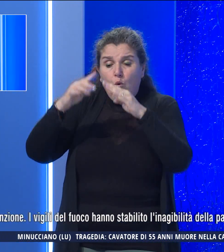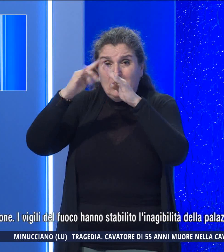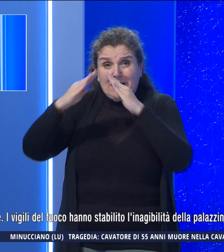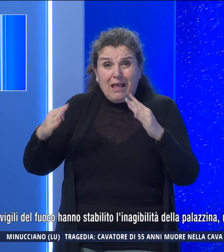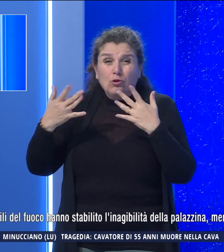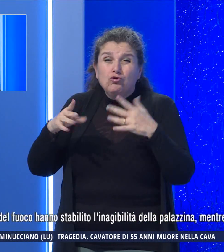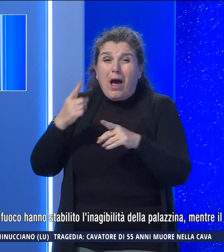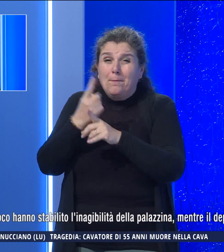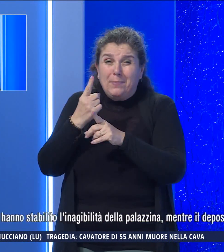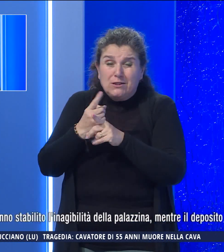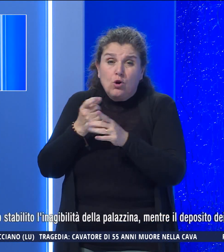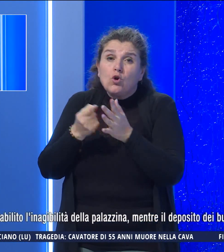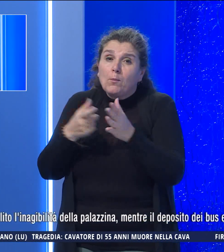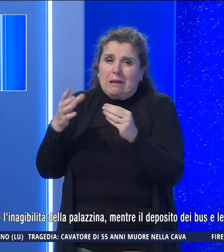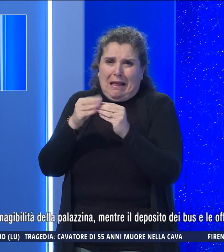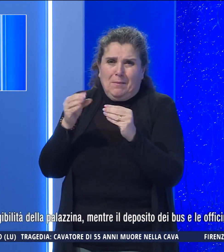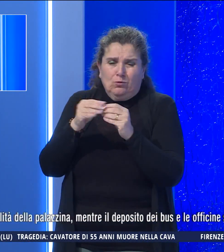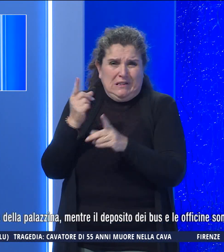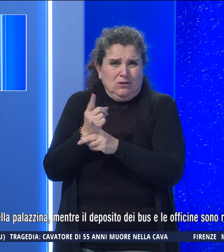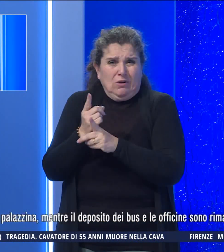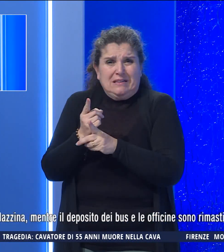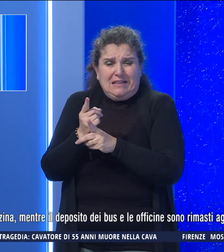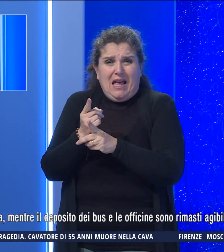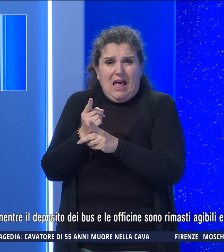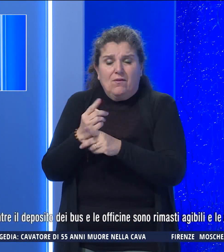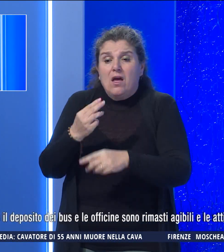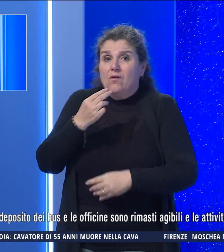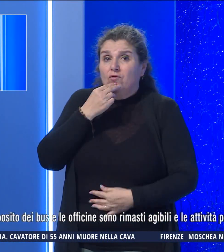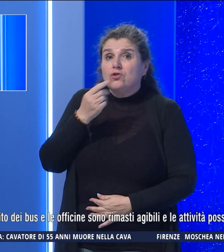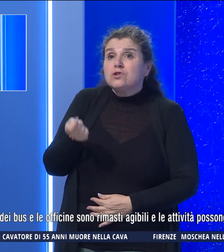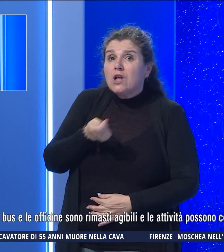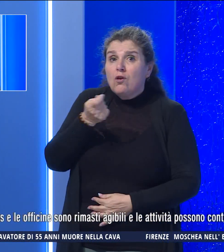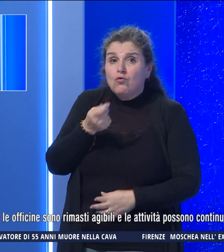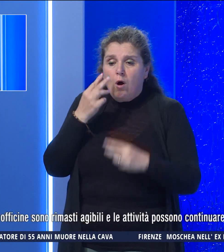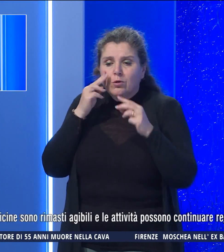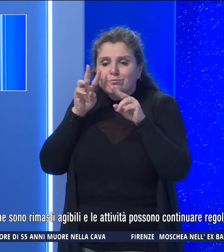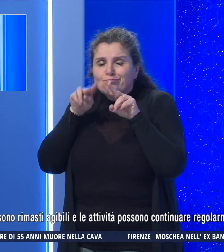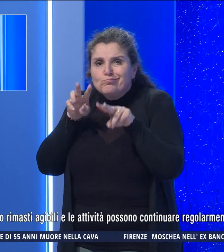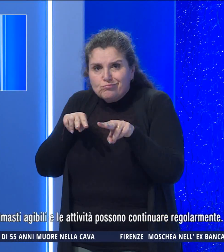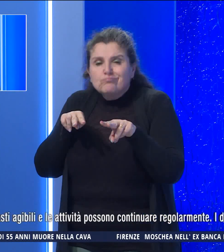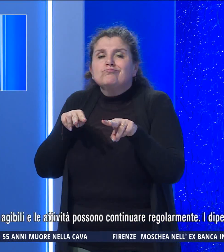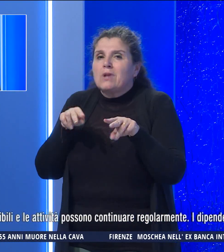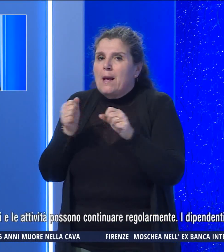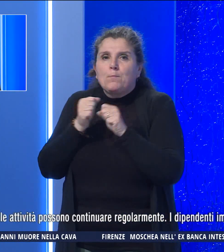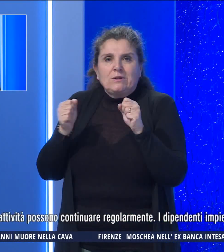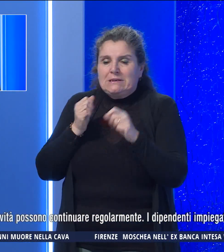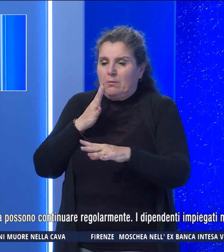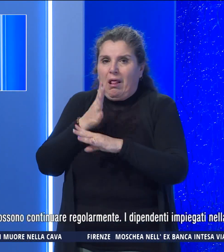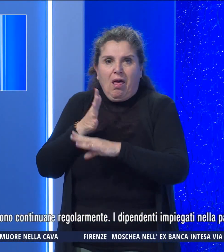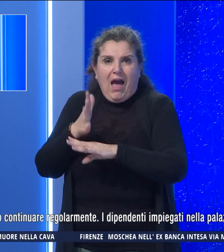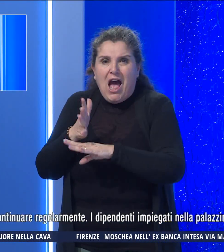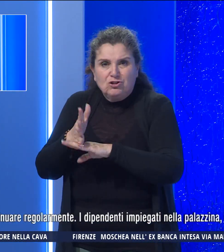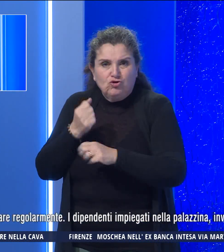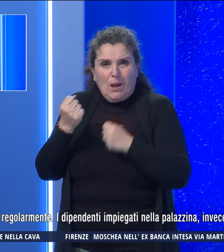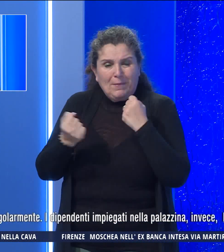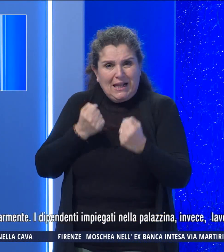bisogno di una importante manutenzione. I vigili del fuoco hanno quindi stabilito l'inagibilità della palazzina